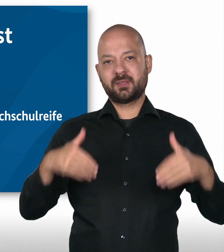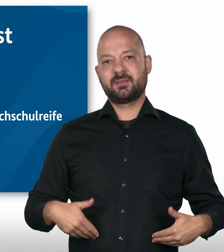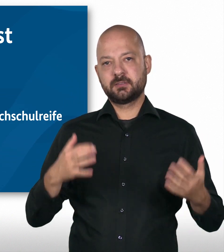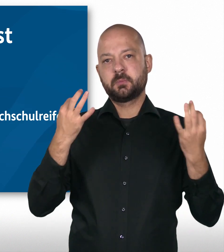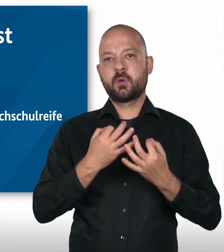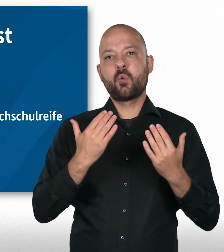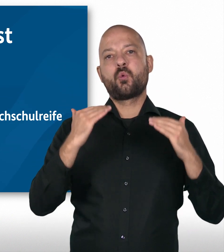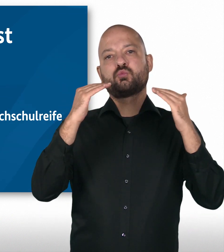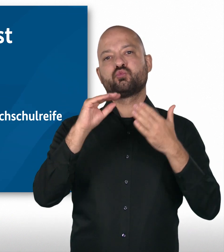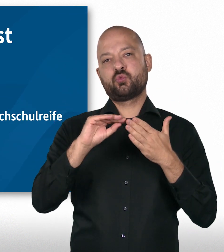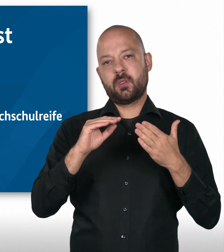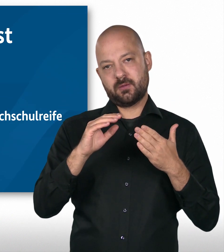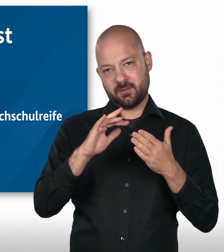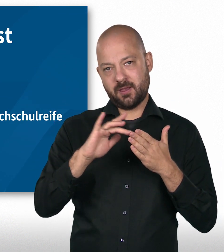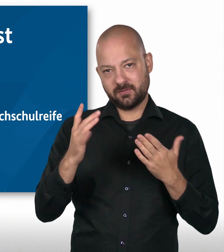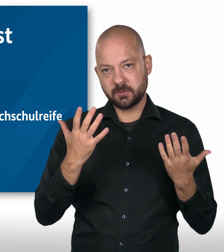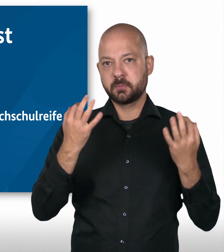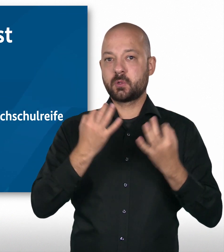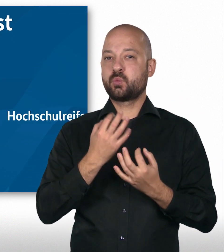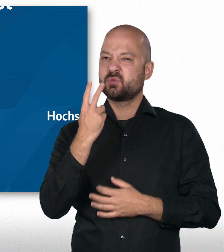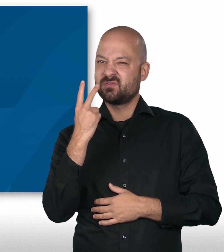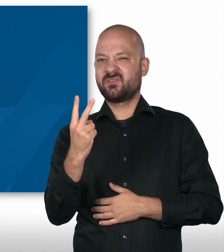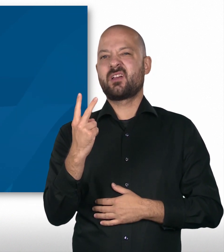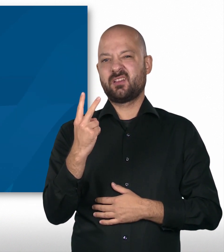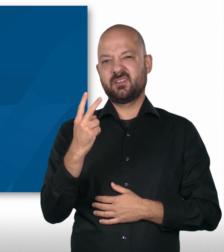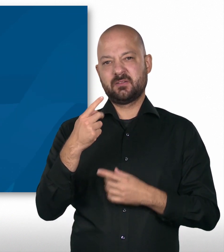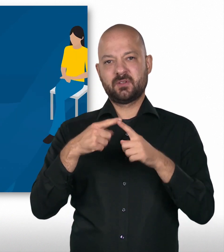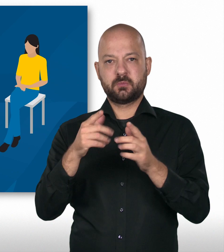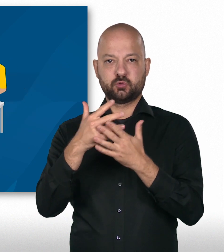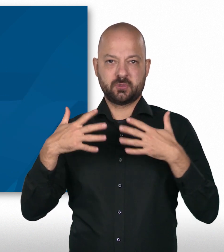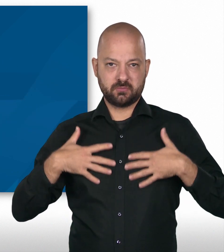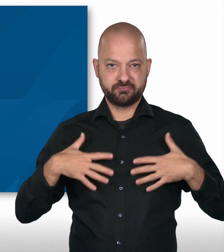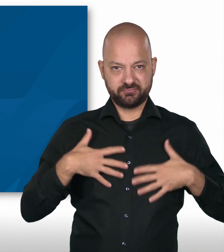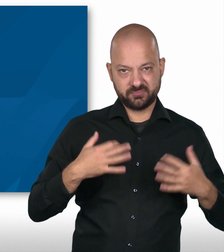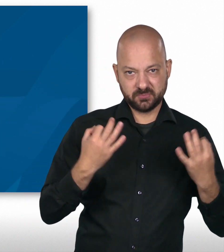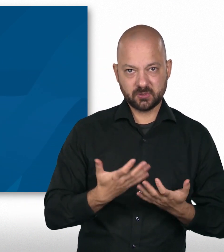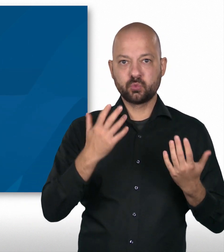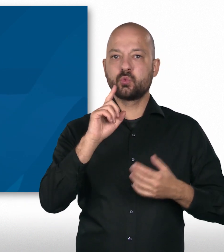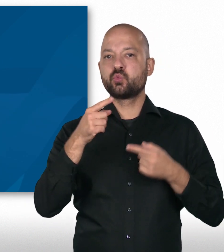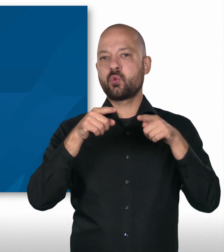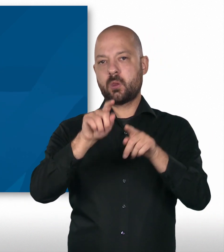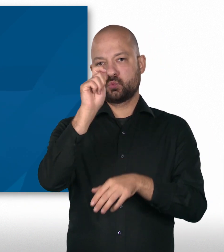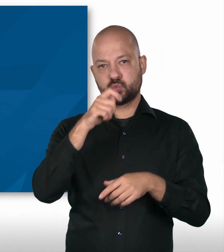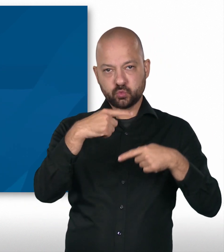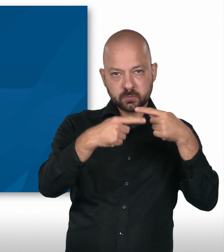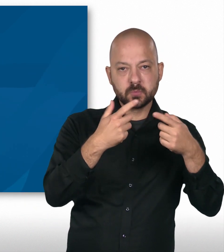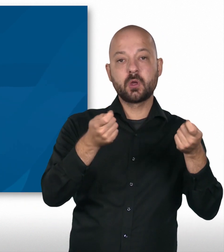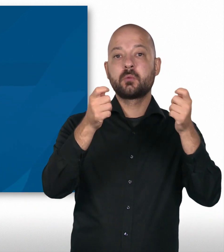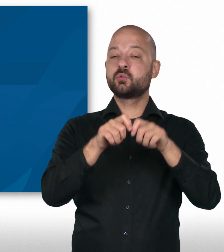und Kenntnis von wenigstens zwei Fremdsprachen. Nach einem dreijährigen dualen Studium mit einem Abschluss als